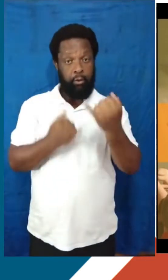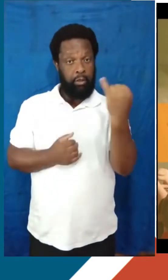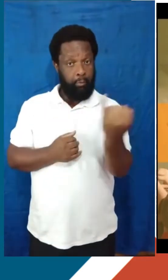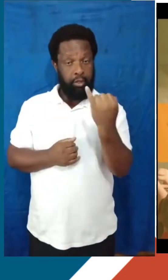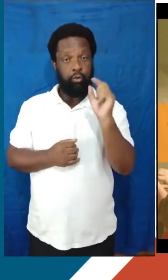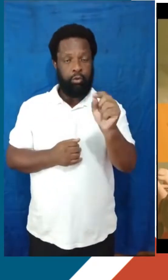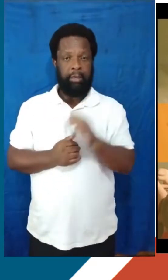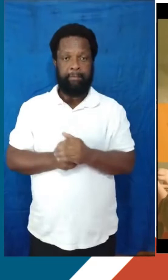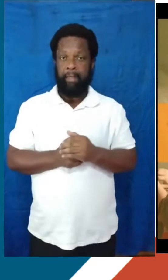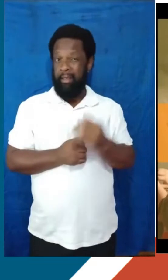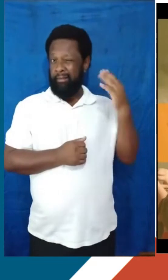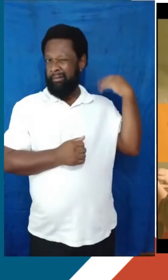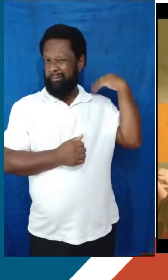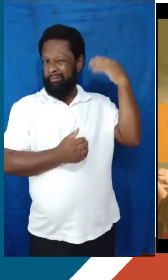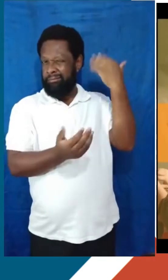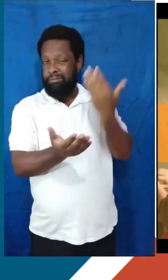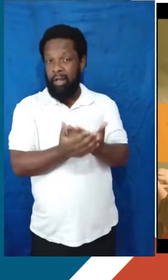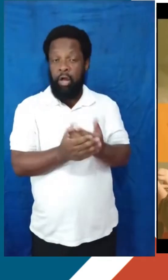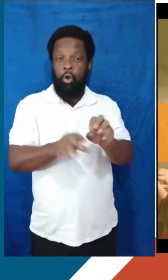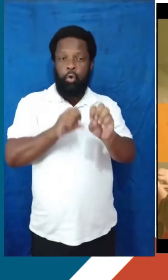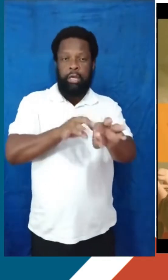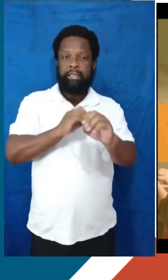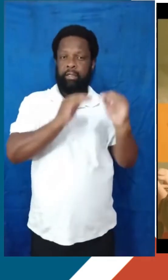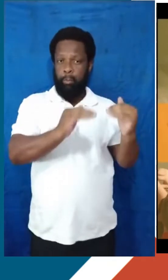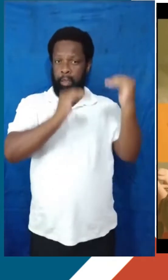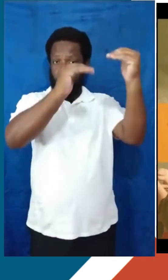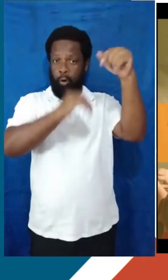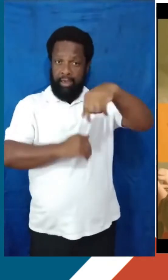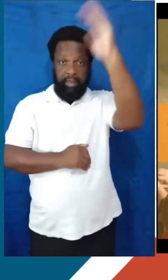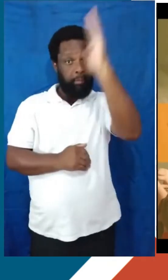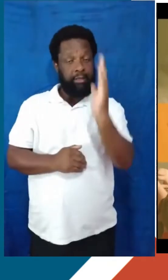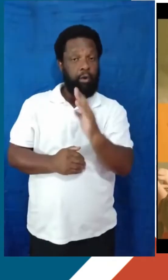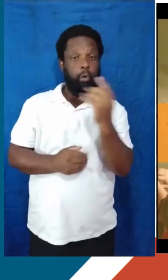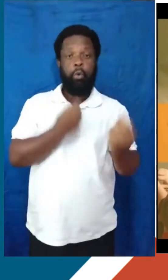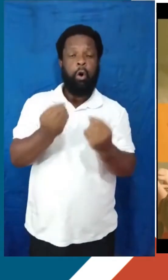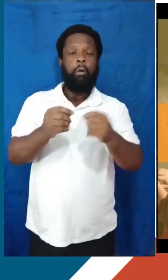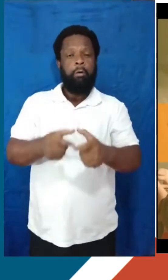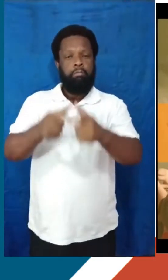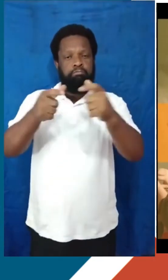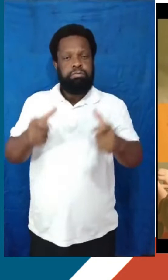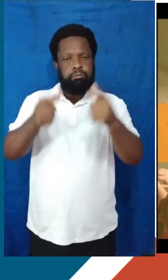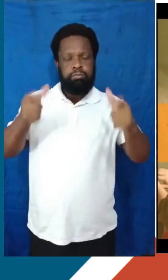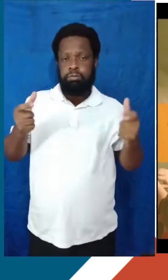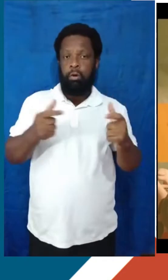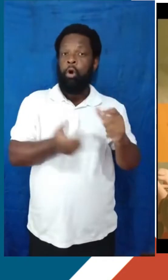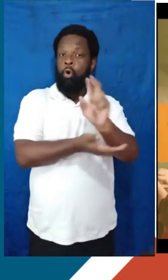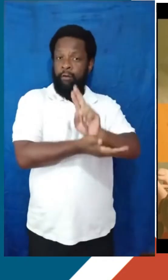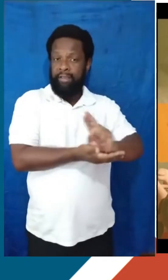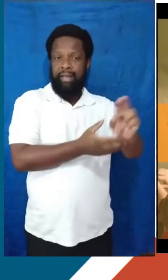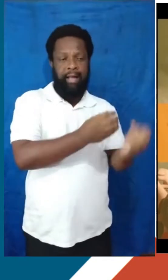anos o ensino superior passou por um processo de expansão no Brasil e novas universidades foram criadas, novos cursos